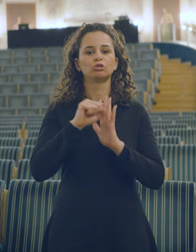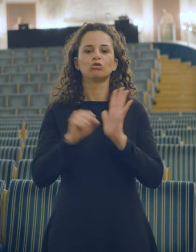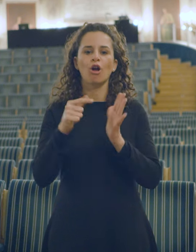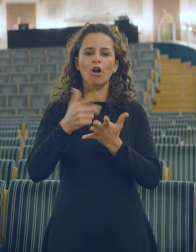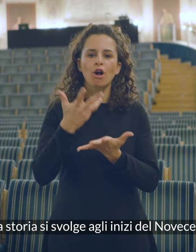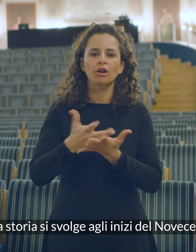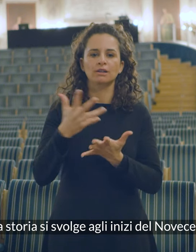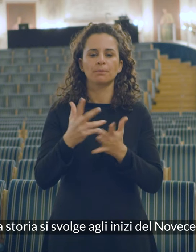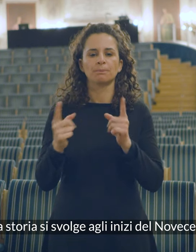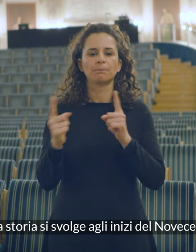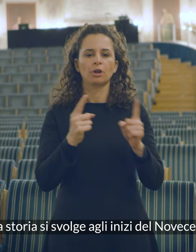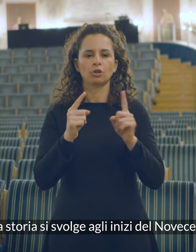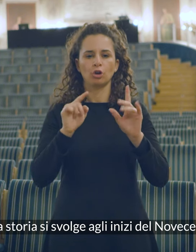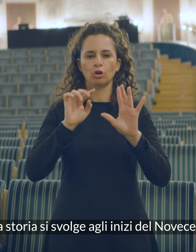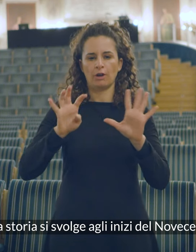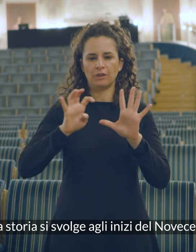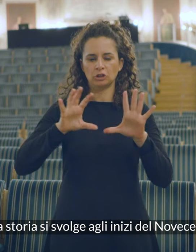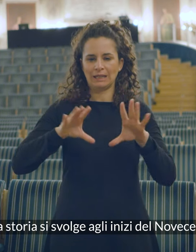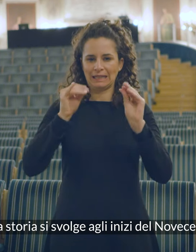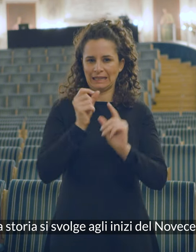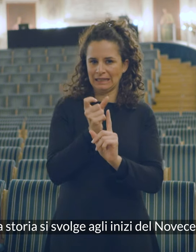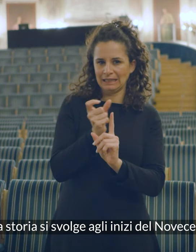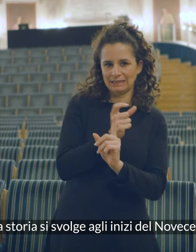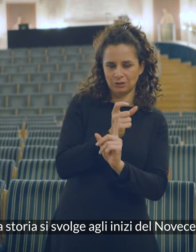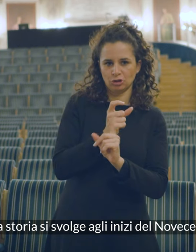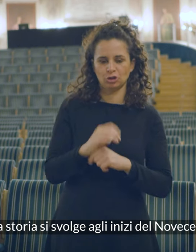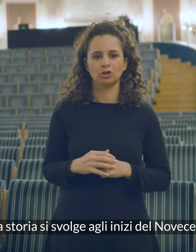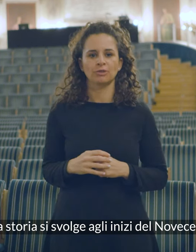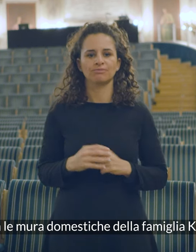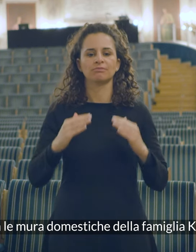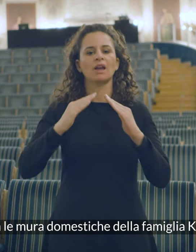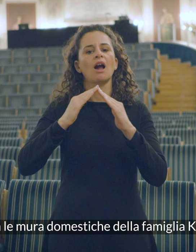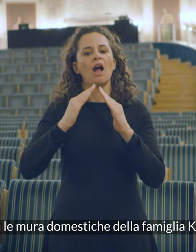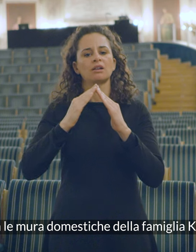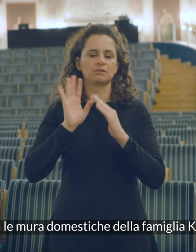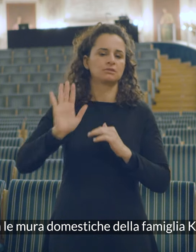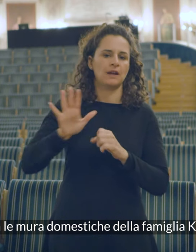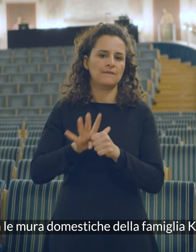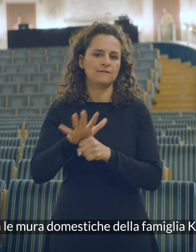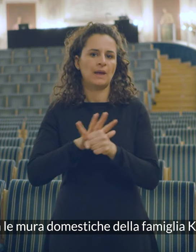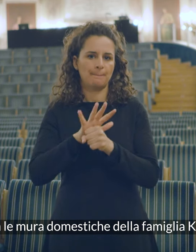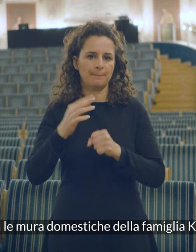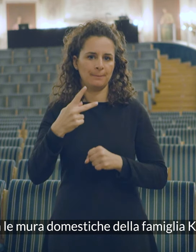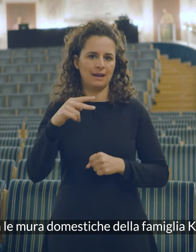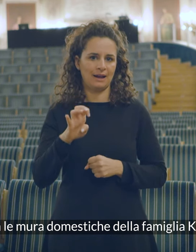La storia si svolge agli inizi del Novecento, tra le mura domestiche della famiglia Keller,